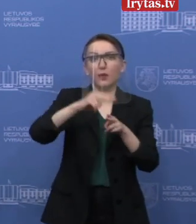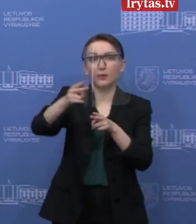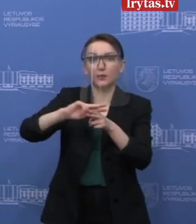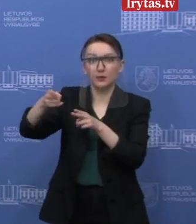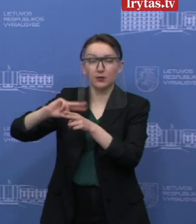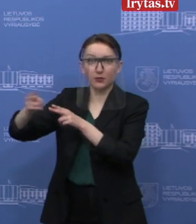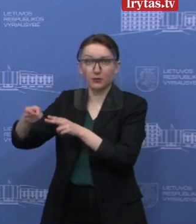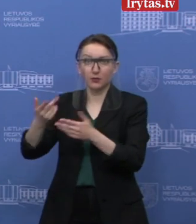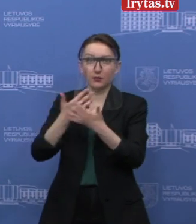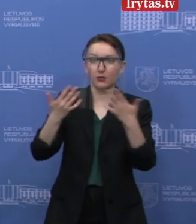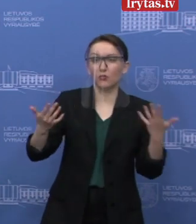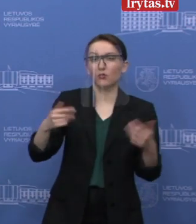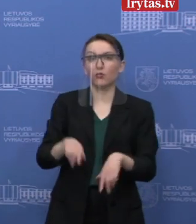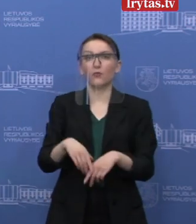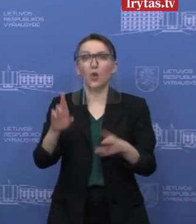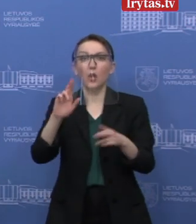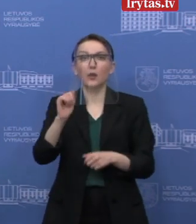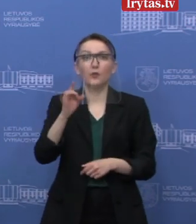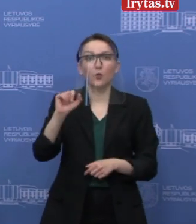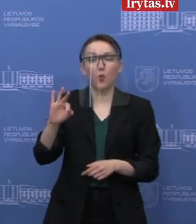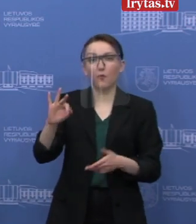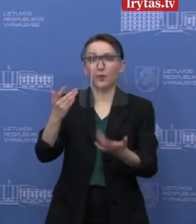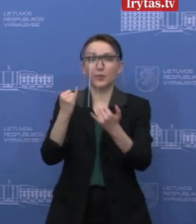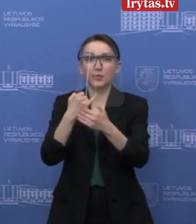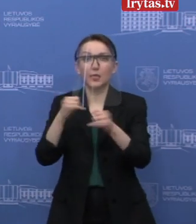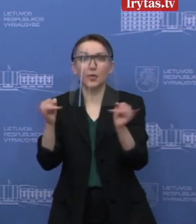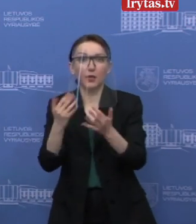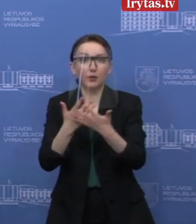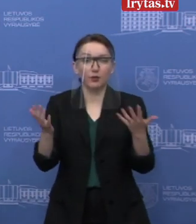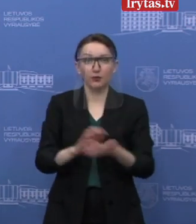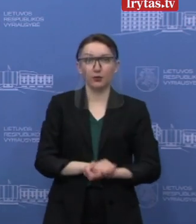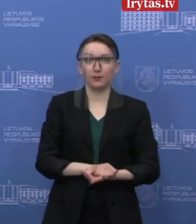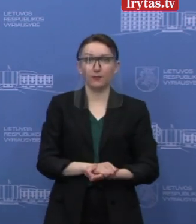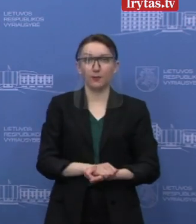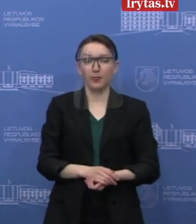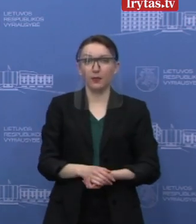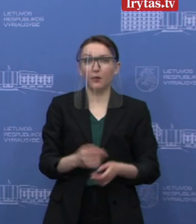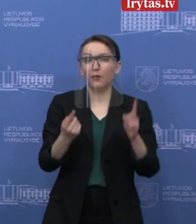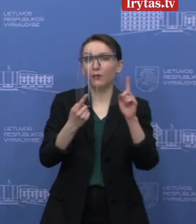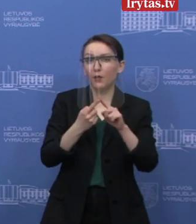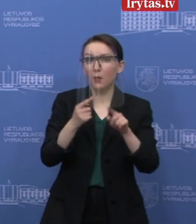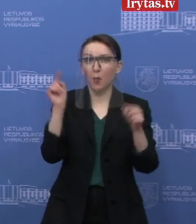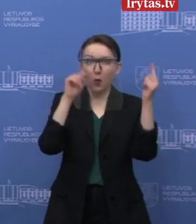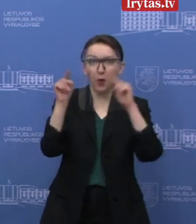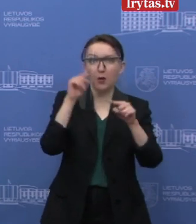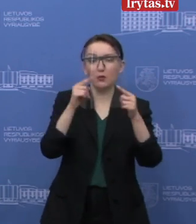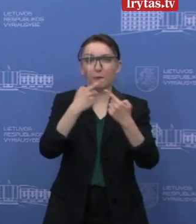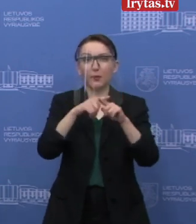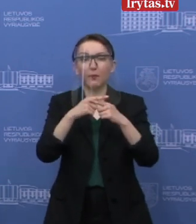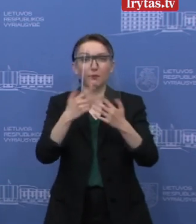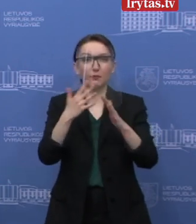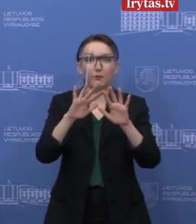rangovais, su savo prekiu ir paslaugų tiekėjais. Na, viena iš, sakyčiau, iš populiarėjusių